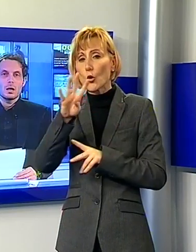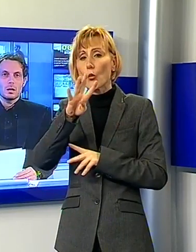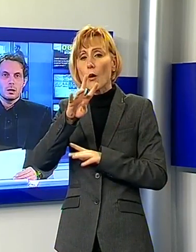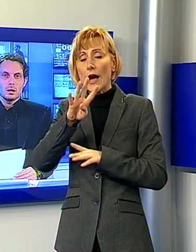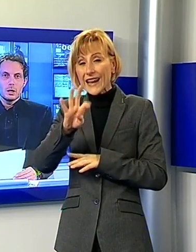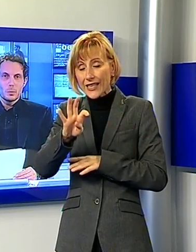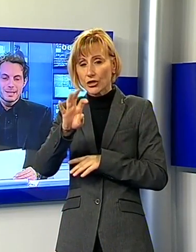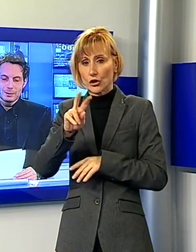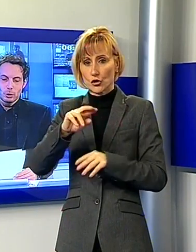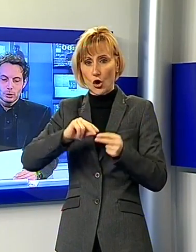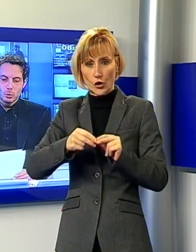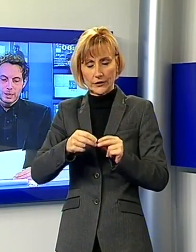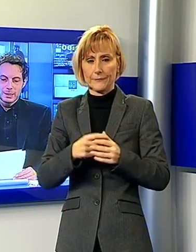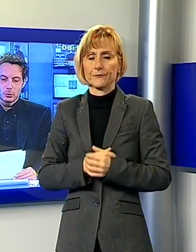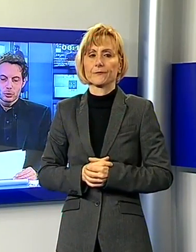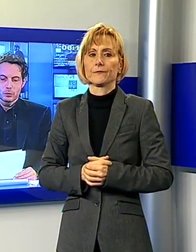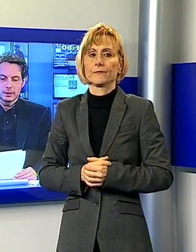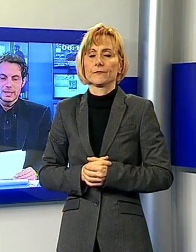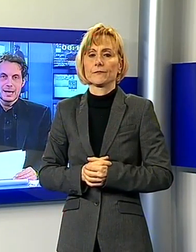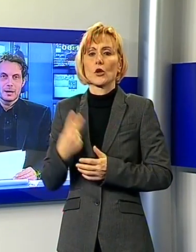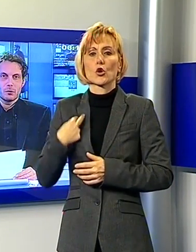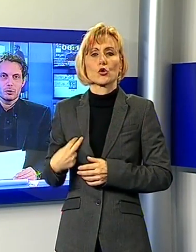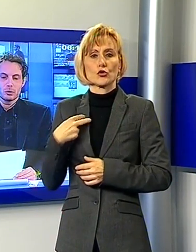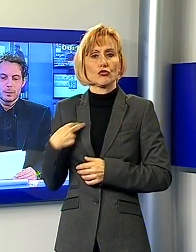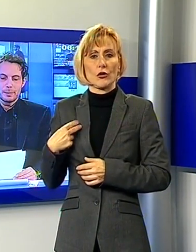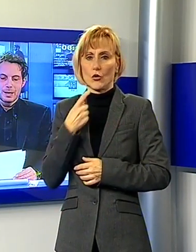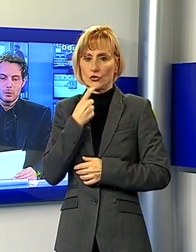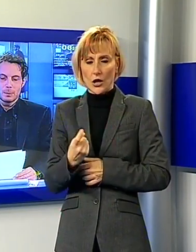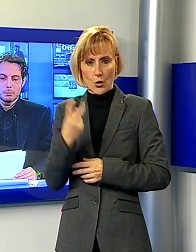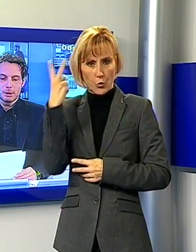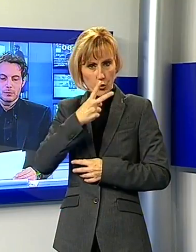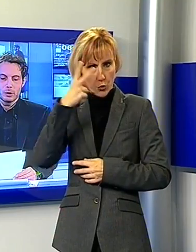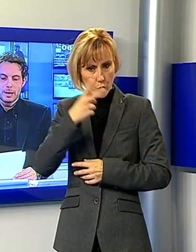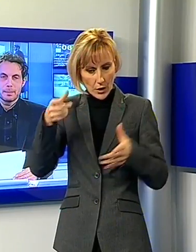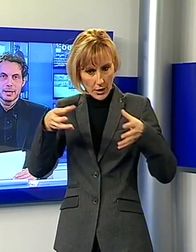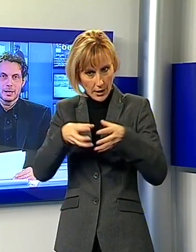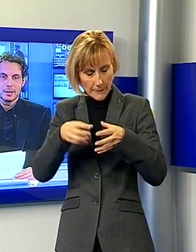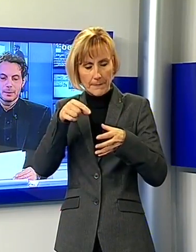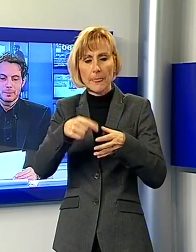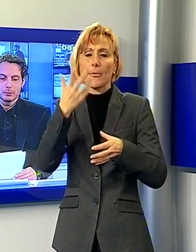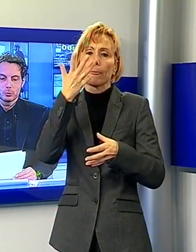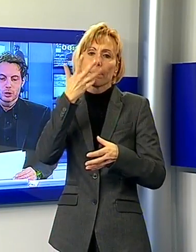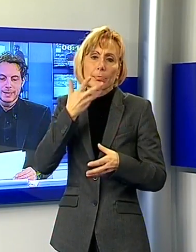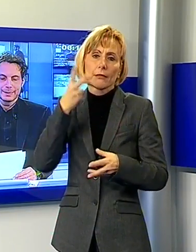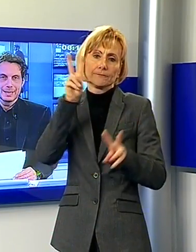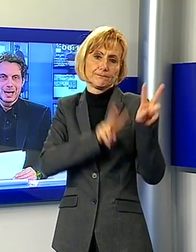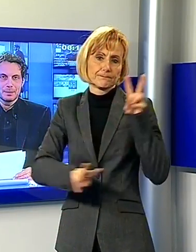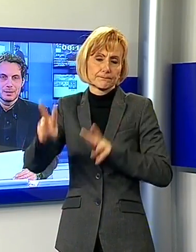Il Comitato di Luca della Croce Rossa Italiana rivolge un appello alla popolazione per il reperimento urgente di capi di